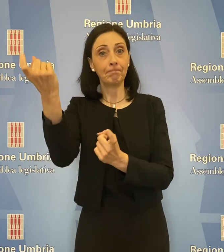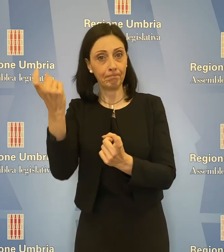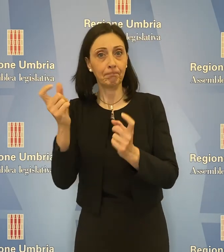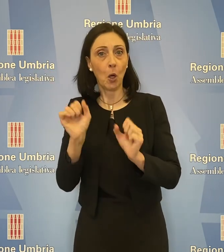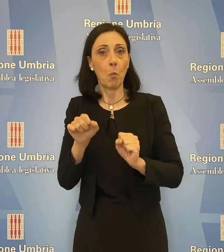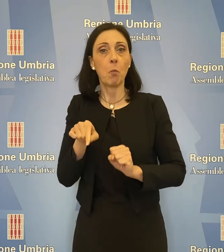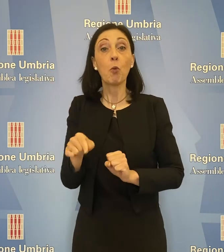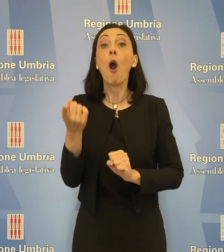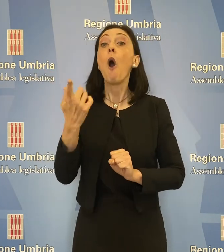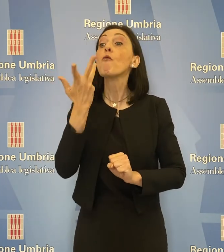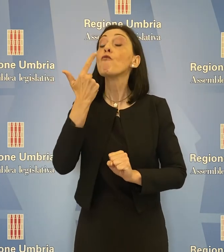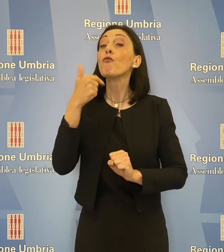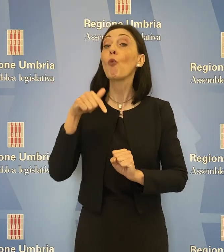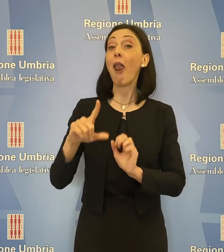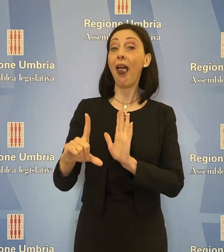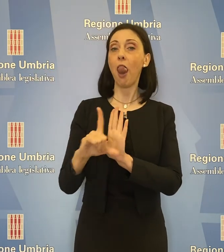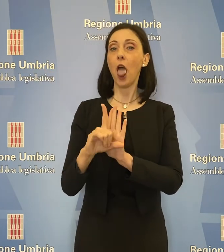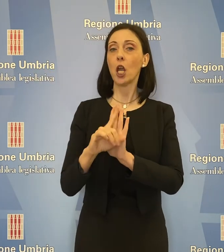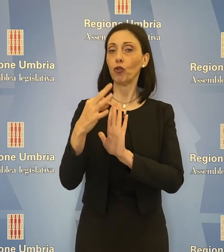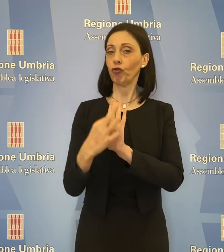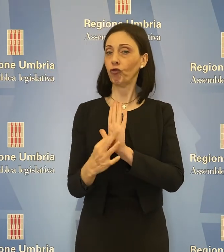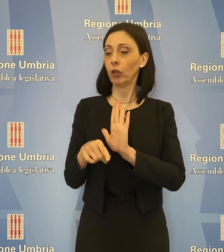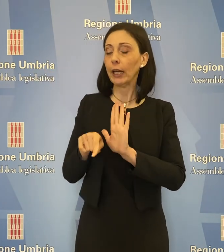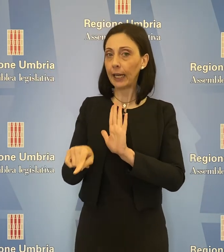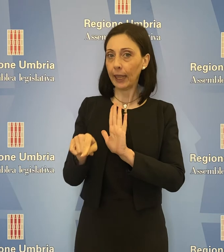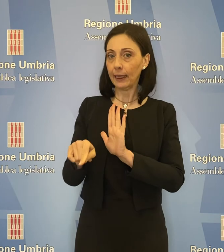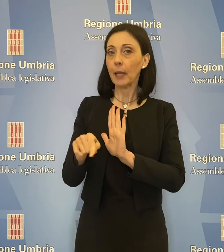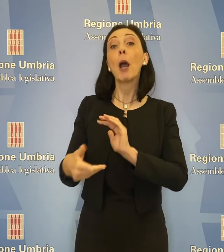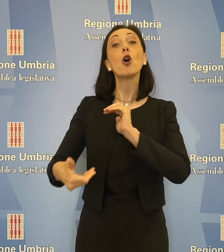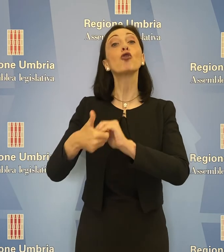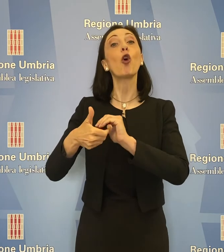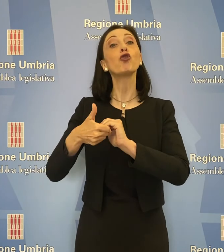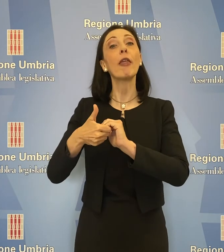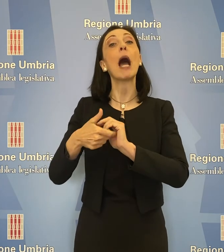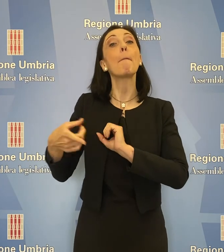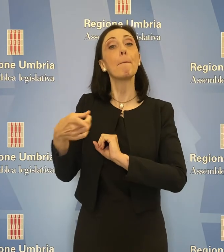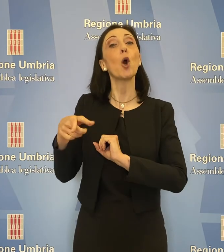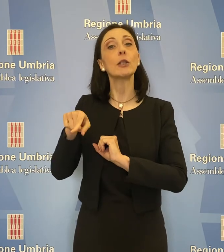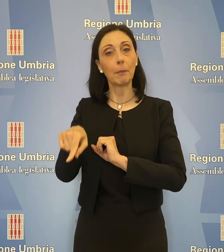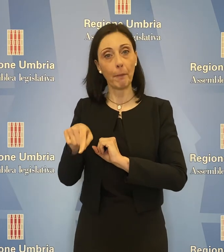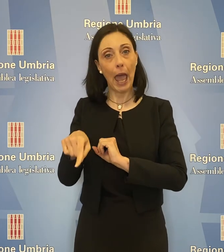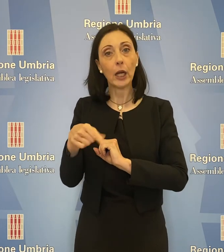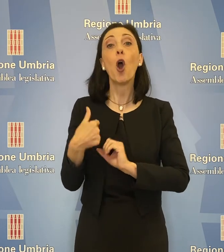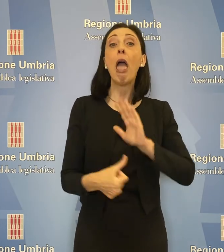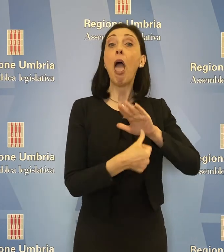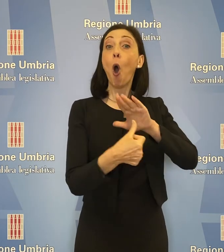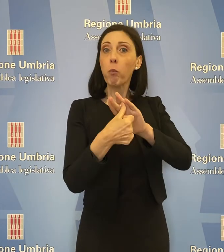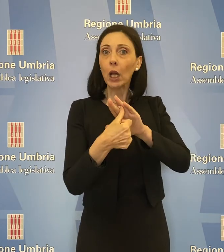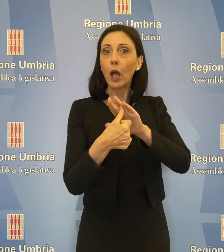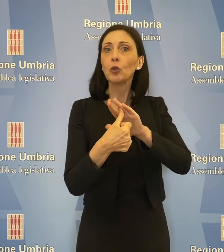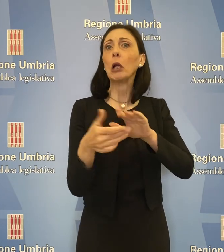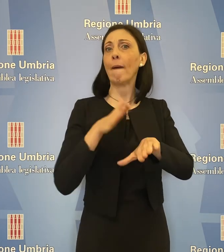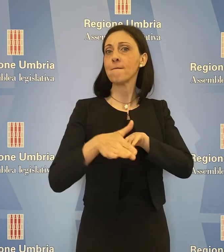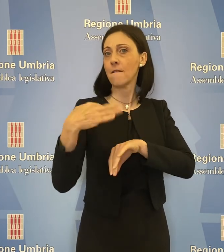rialineare e portare nella legittimità la società Prosperius e non lasciare a casa degli operatori preparati.